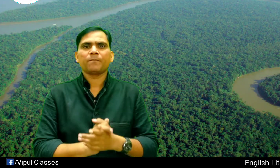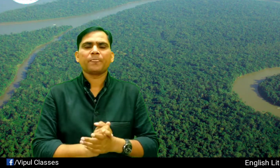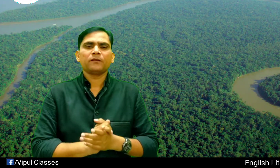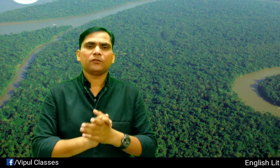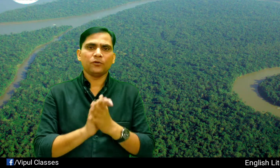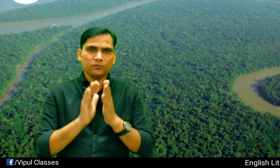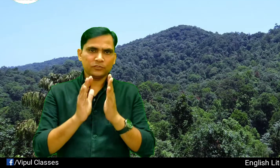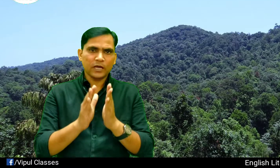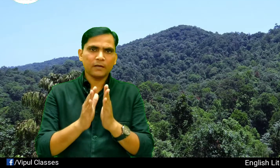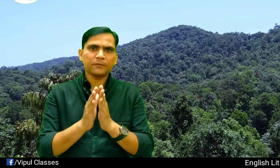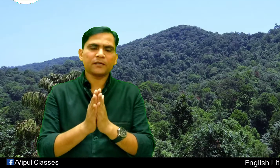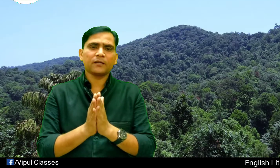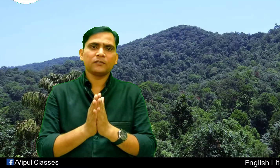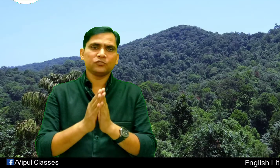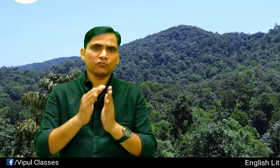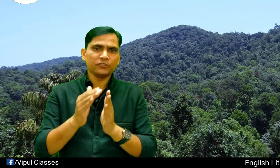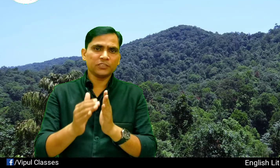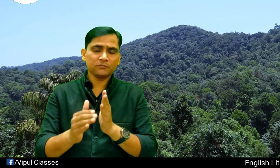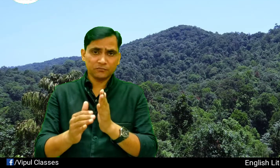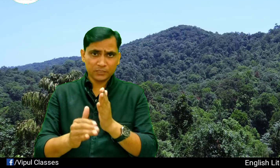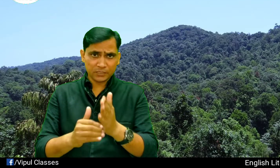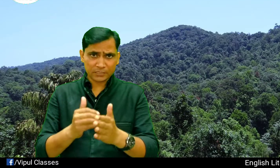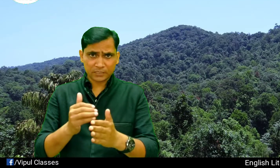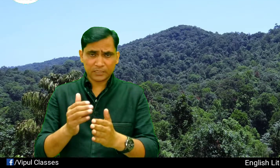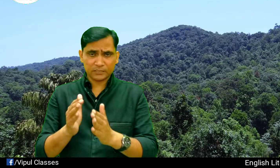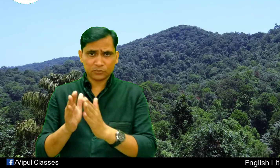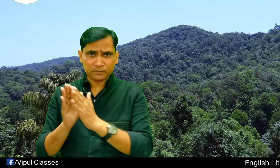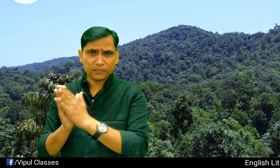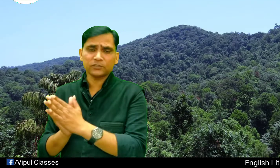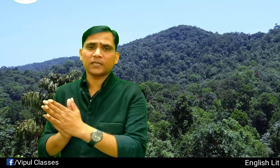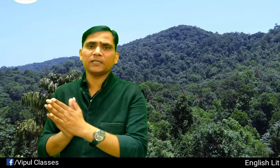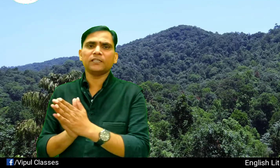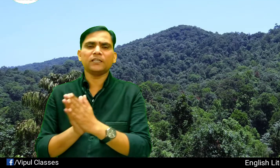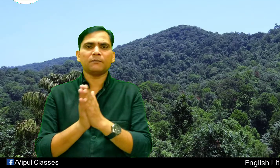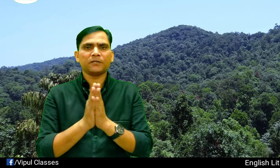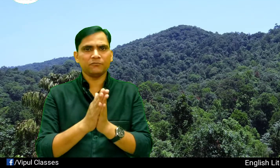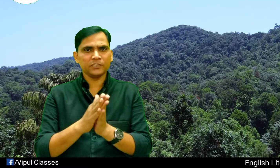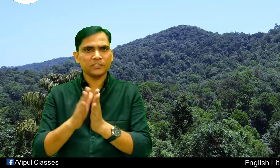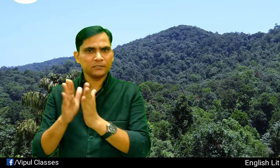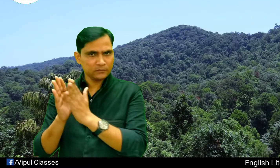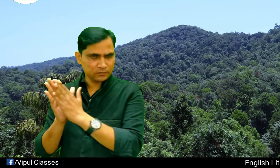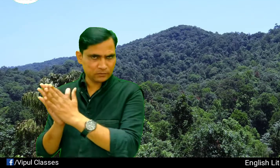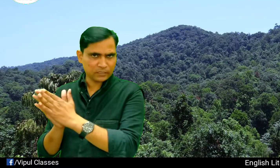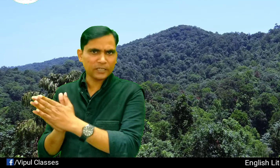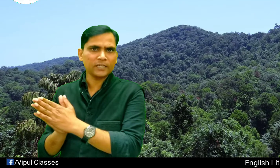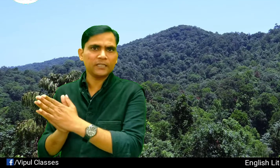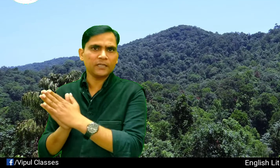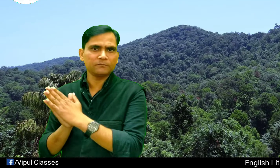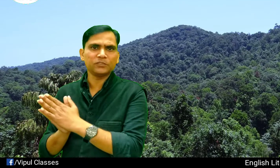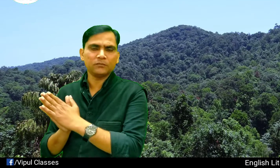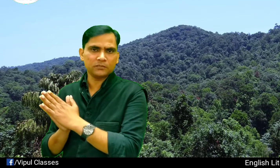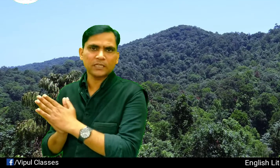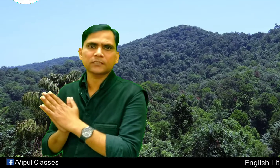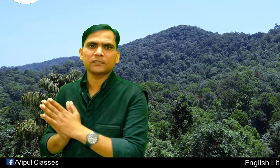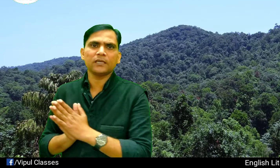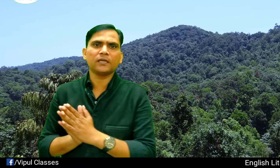तो यहां पर जो visitors के लिए जो समय होता है यानि यहां पर visit करने के लिए हम जा सकते